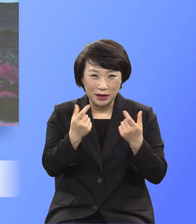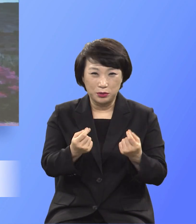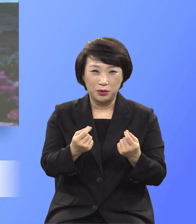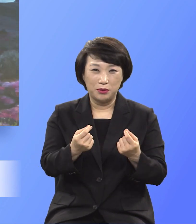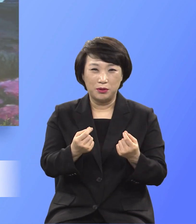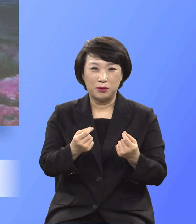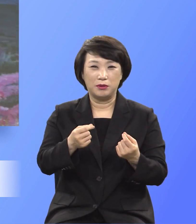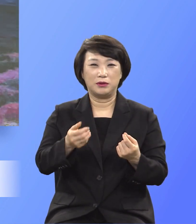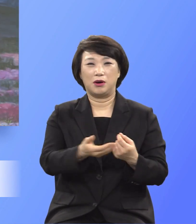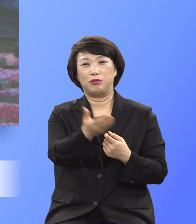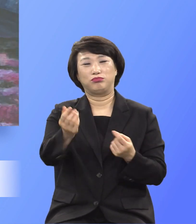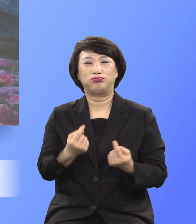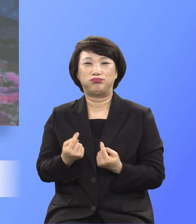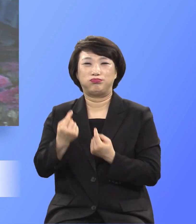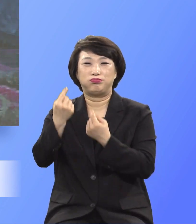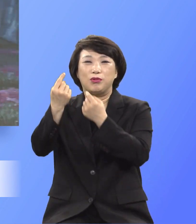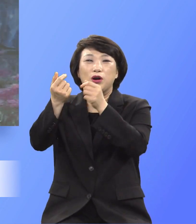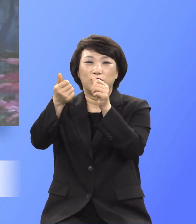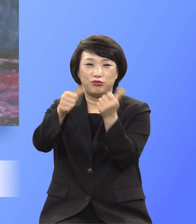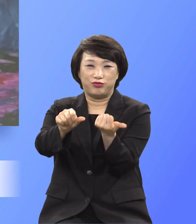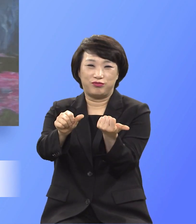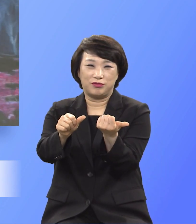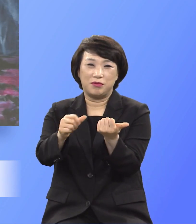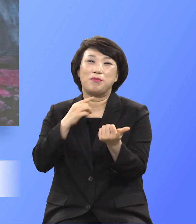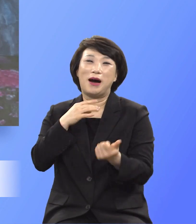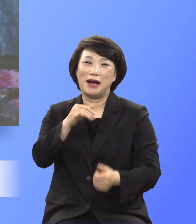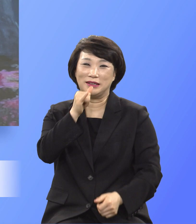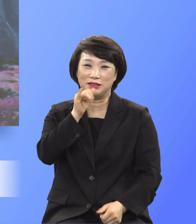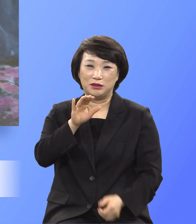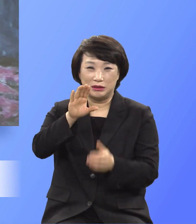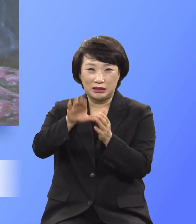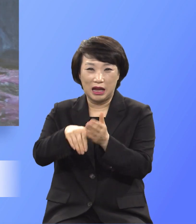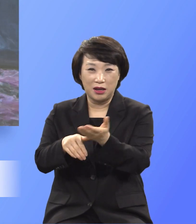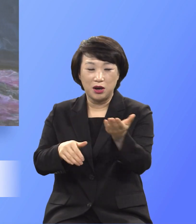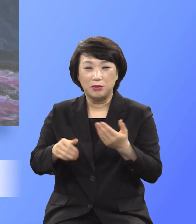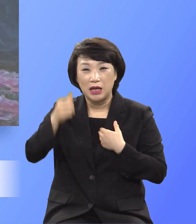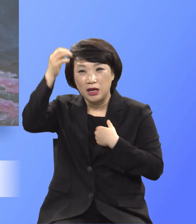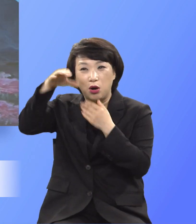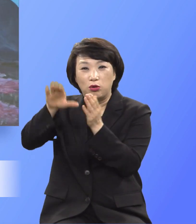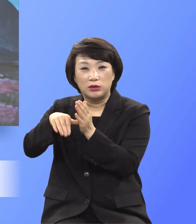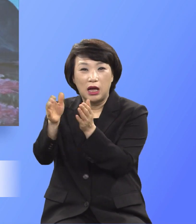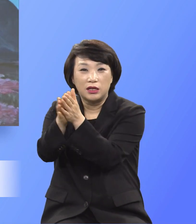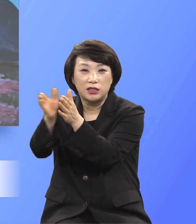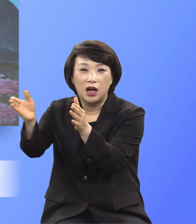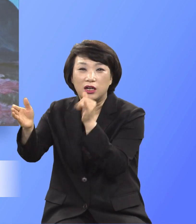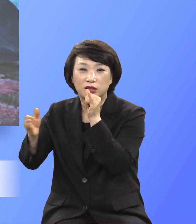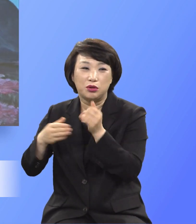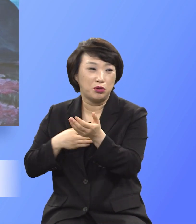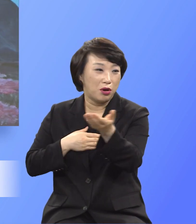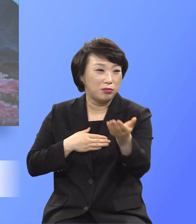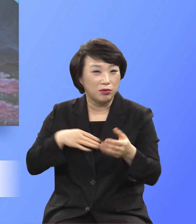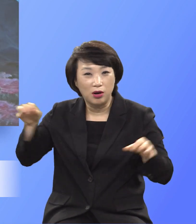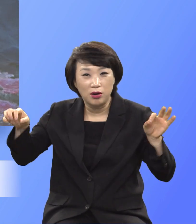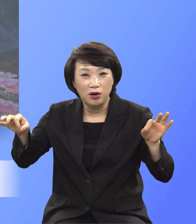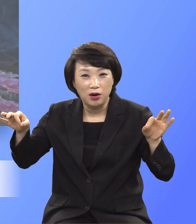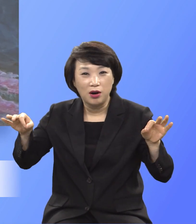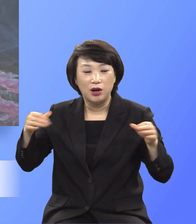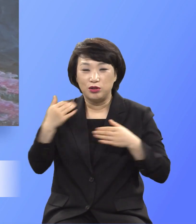먹으면 죽는 것 뿐입니다 그때는 영혼의 때를 만나게 될 것입니다 육신이 있을 때